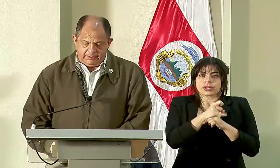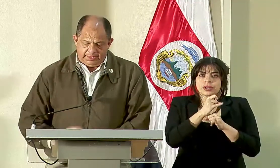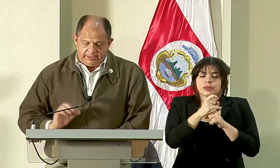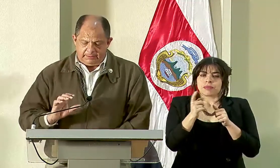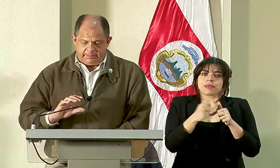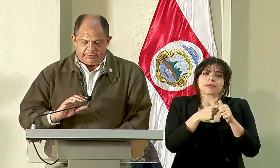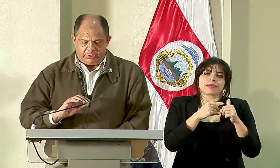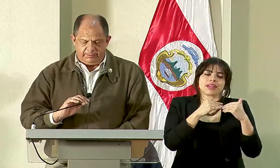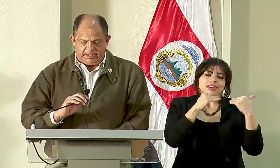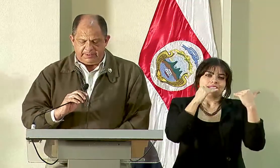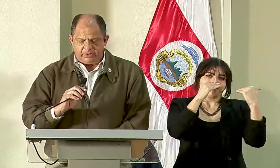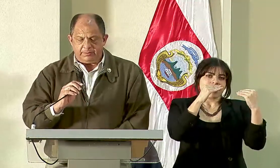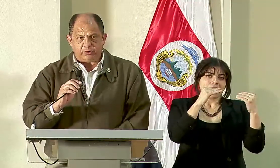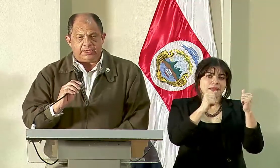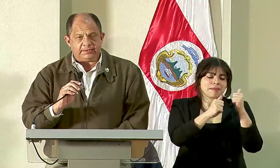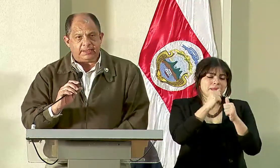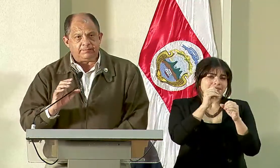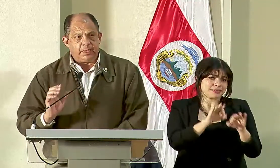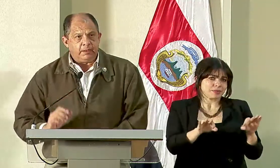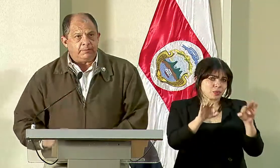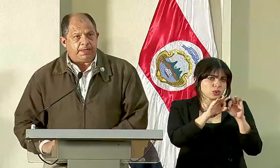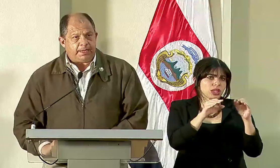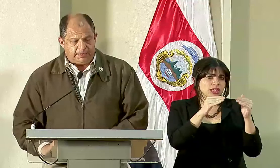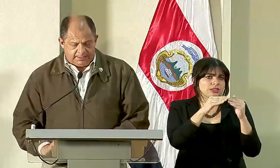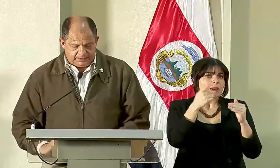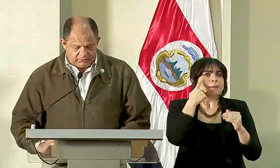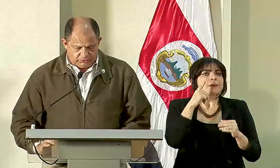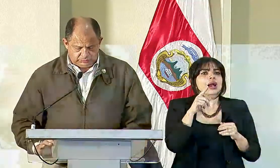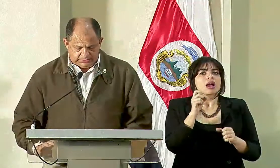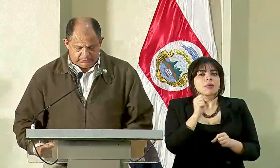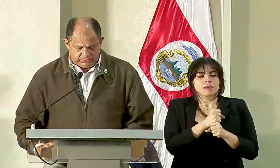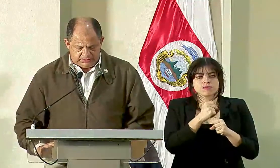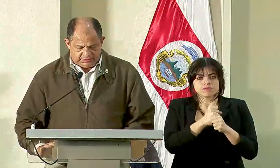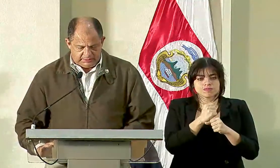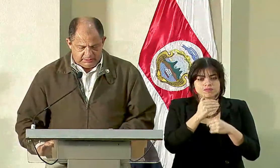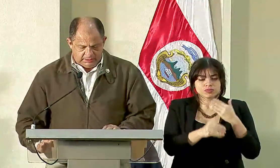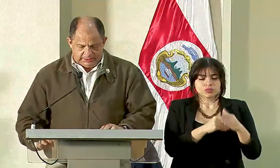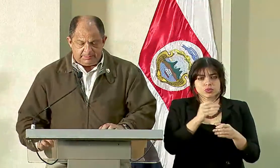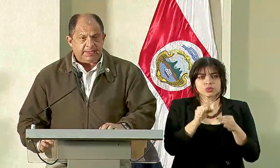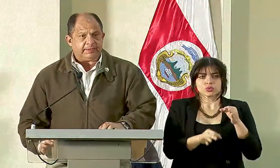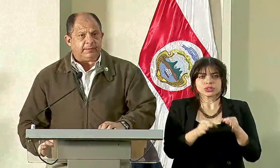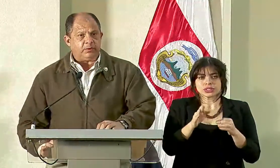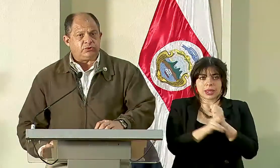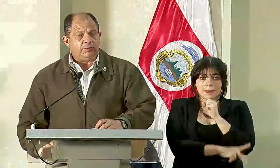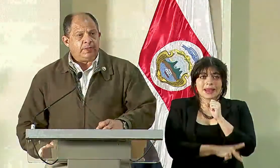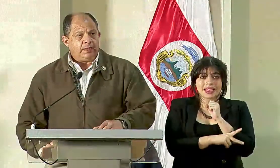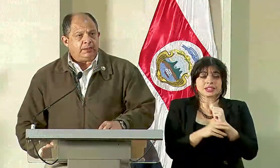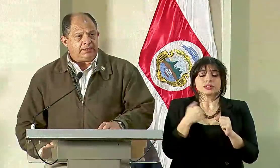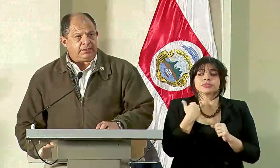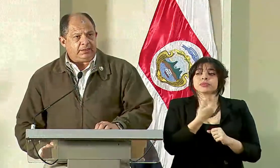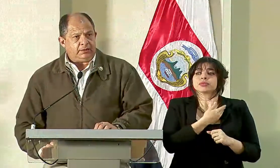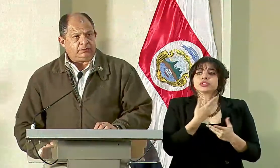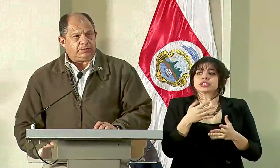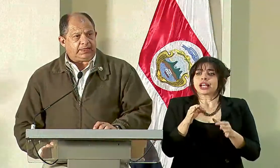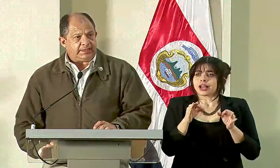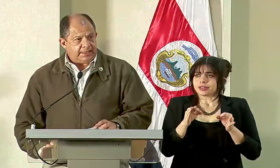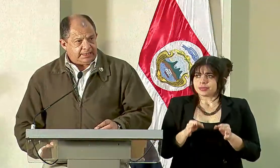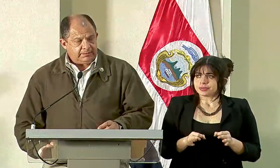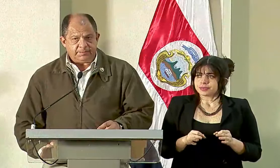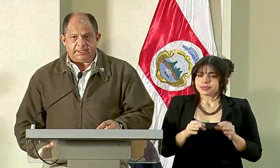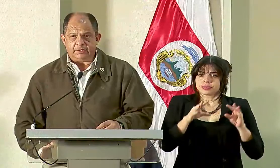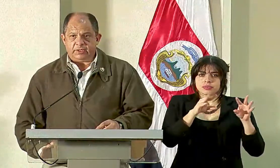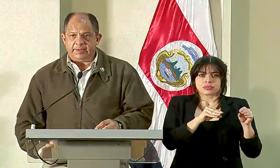de primer nivel, de la mayor importancia para la gestión de la justicia en el país. Hemos decidido